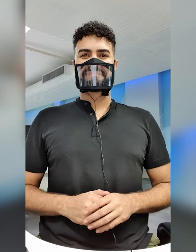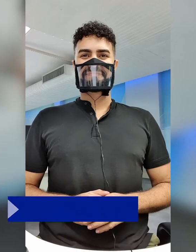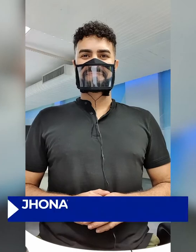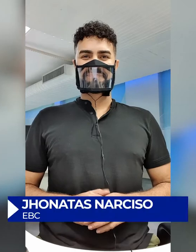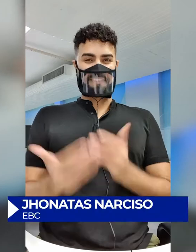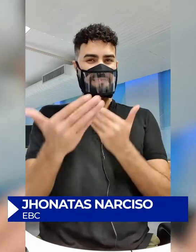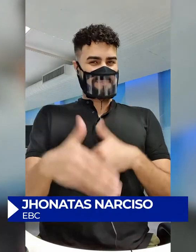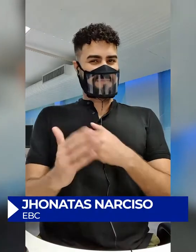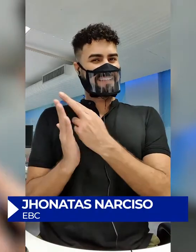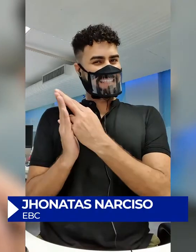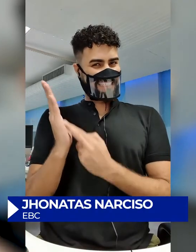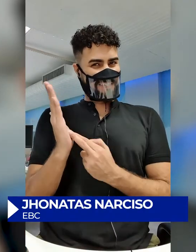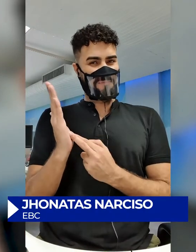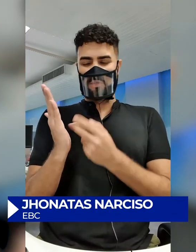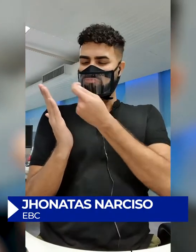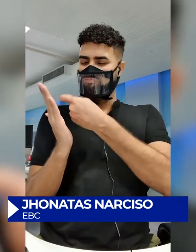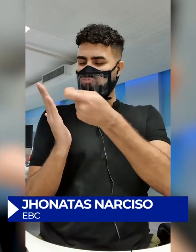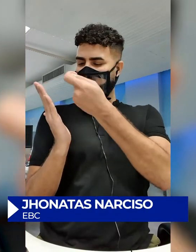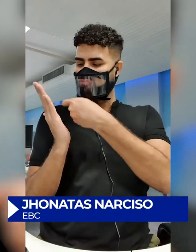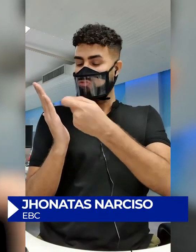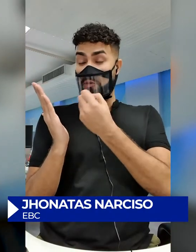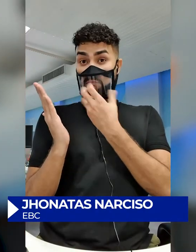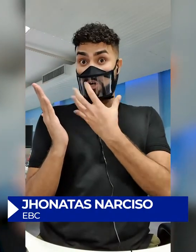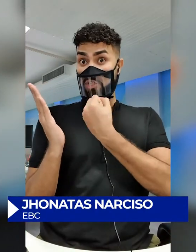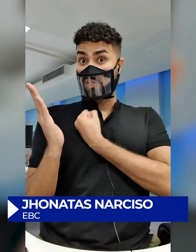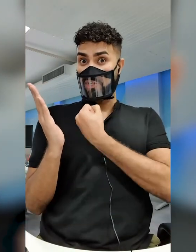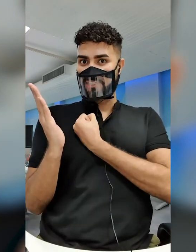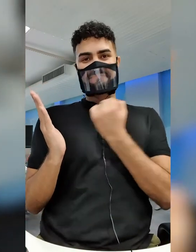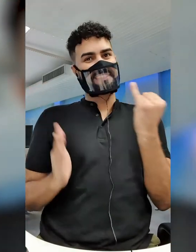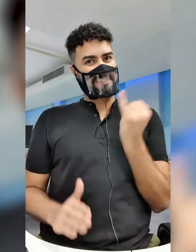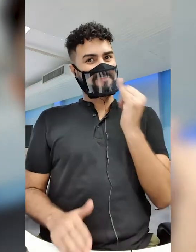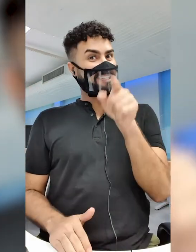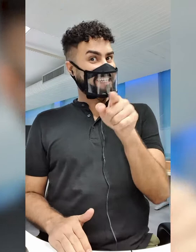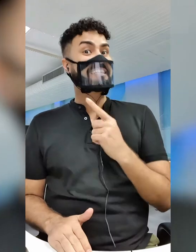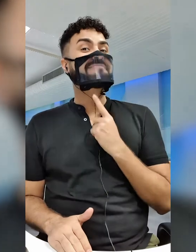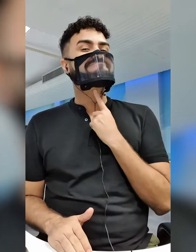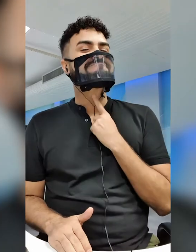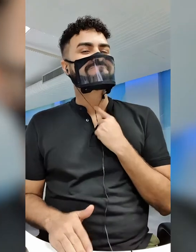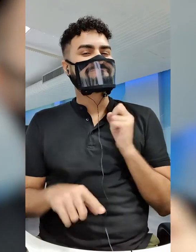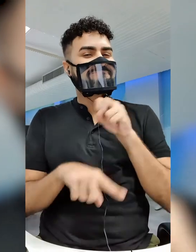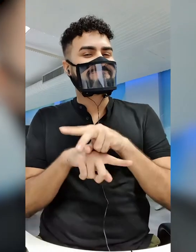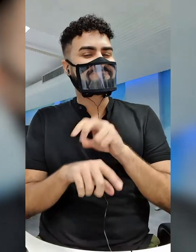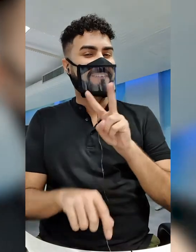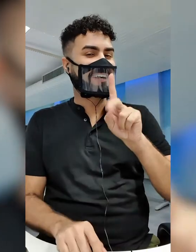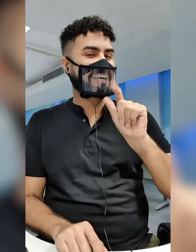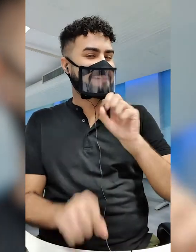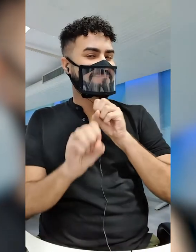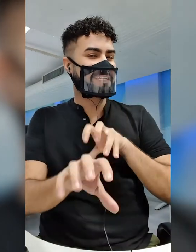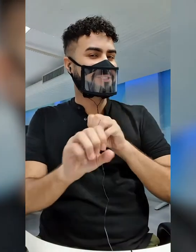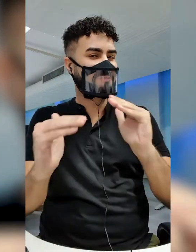Um bom desempenho na prova de redação é essencial para quem deseja conquistar uma vaga no ensino superior por meio do